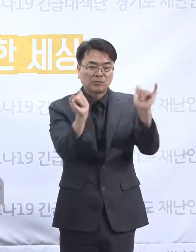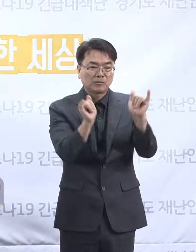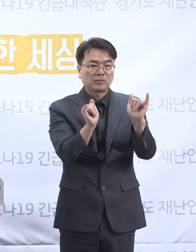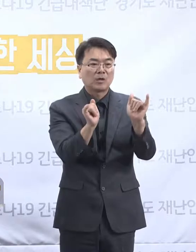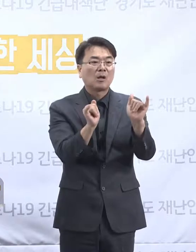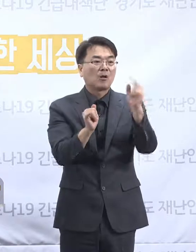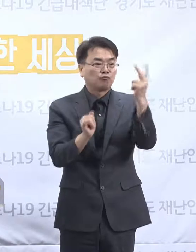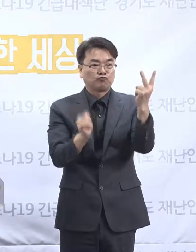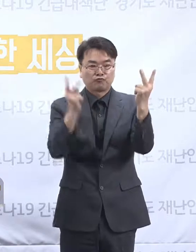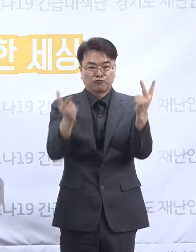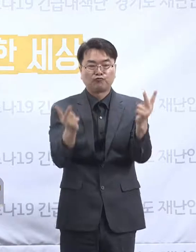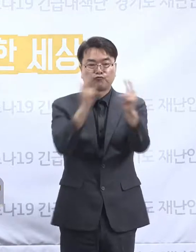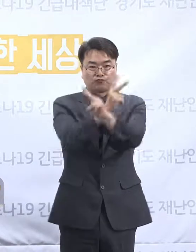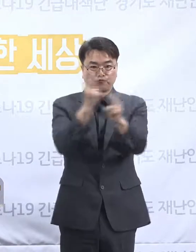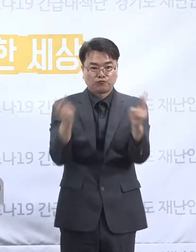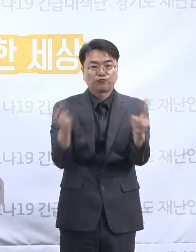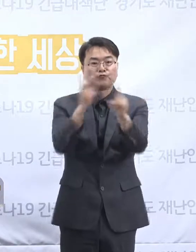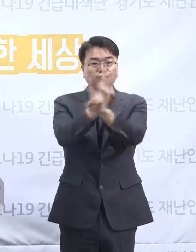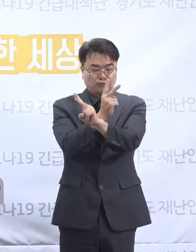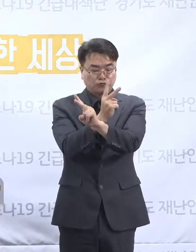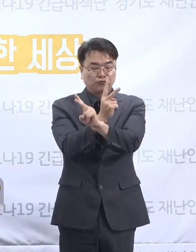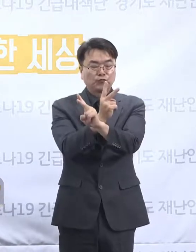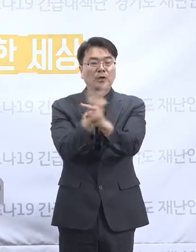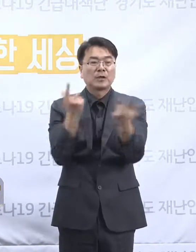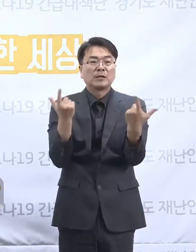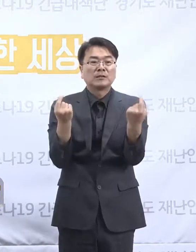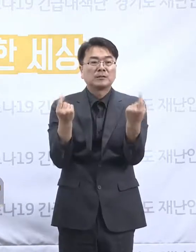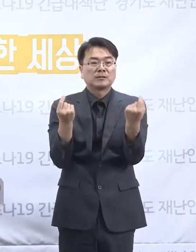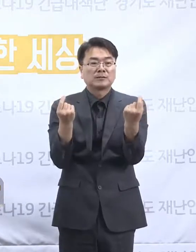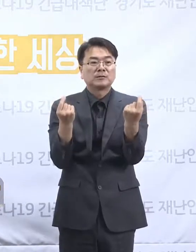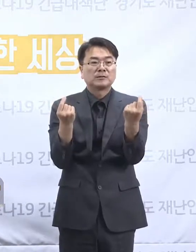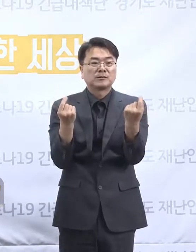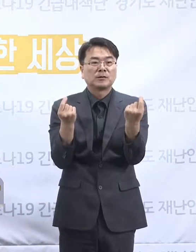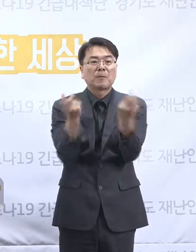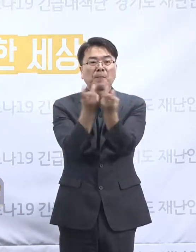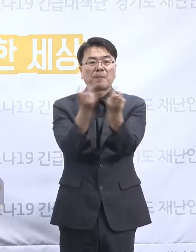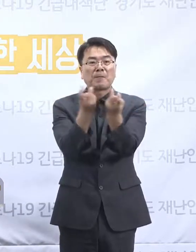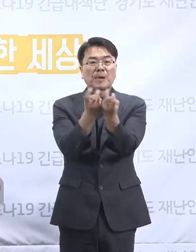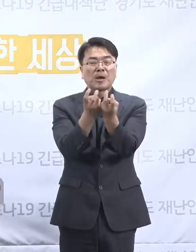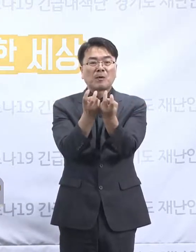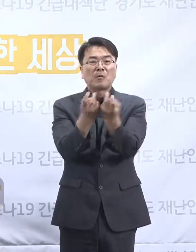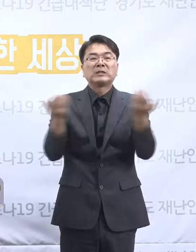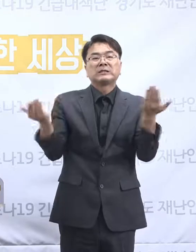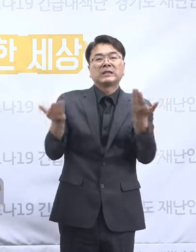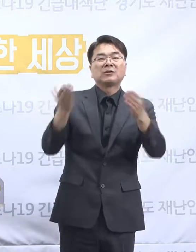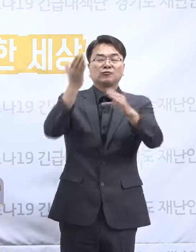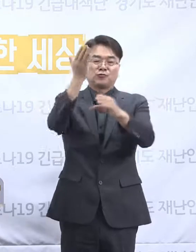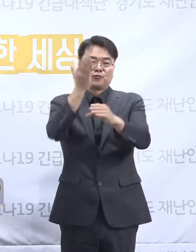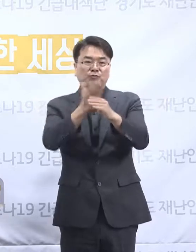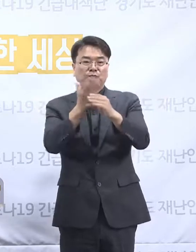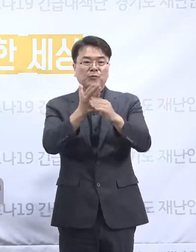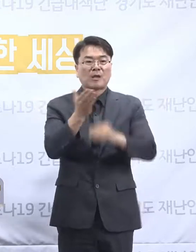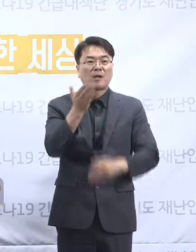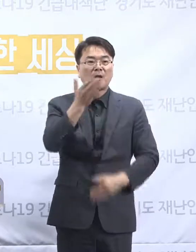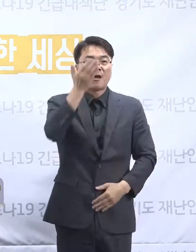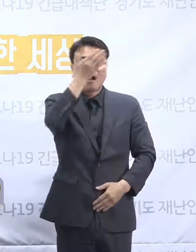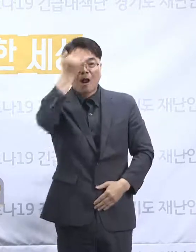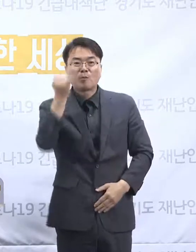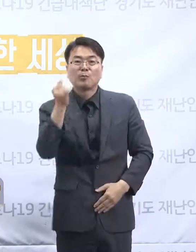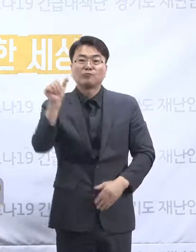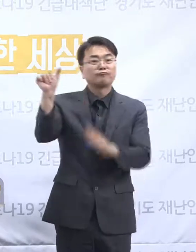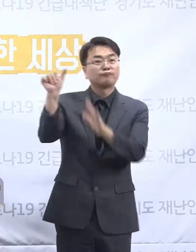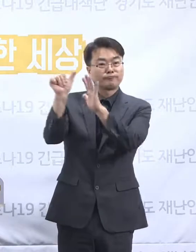48시간 혹은 72시간을 돌아가면서 이교대 시스템으로 근무를 하세요. 그러면 할머님들이 지금 다섯 분이